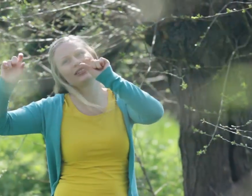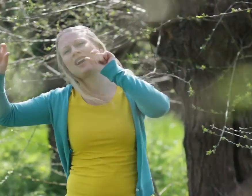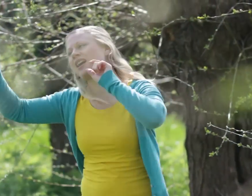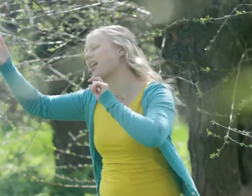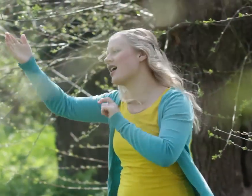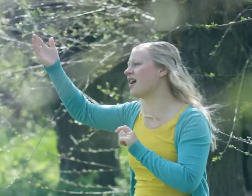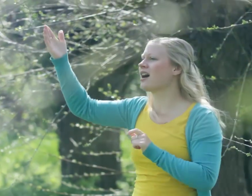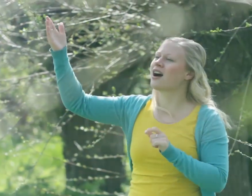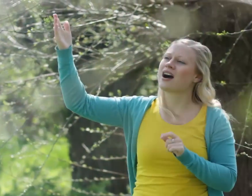naam